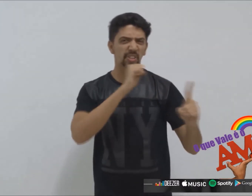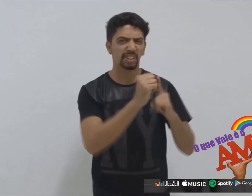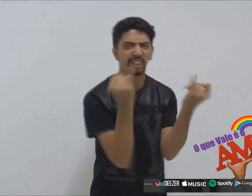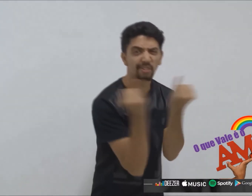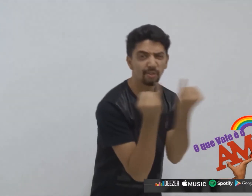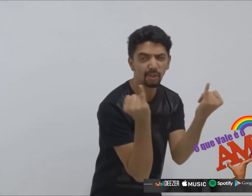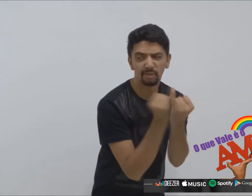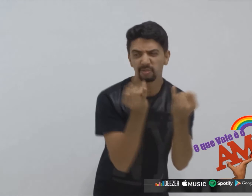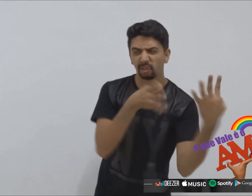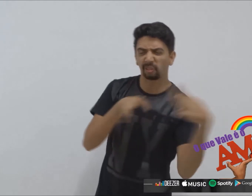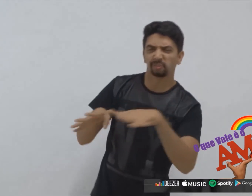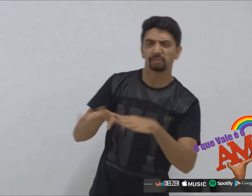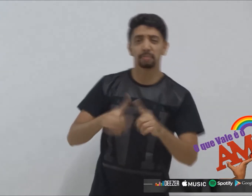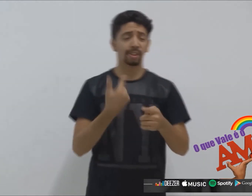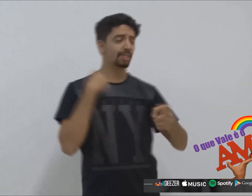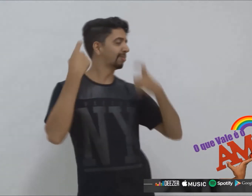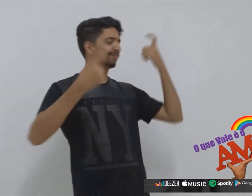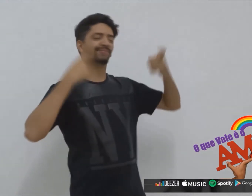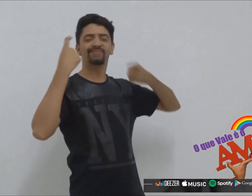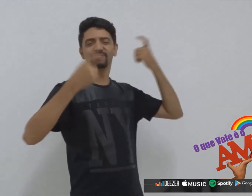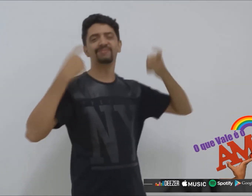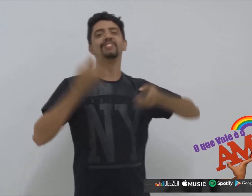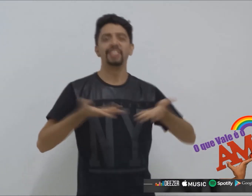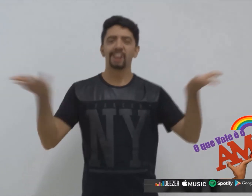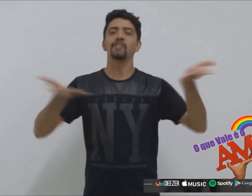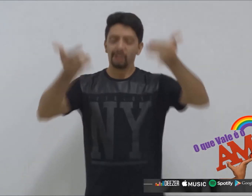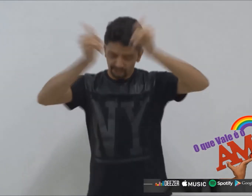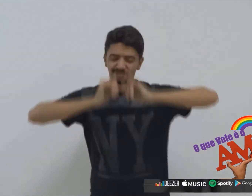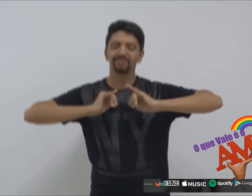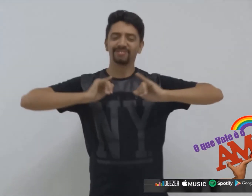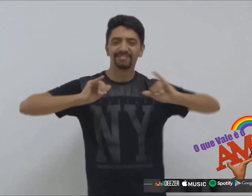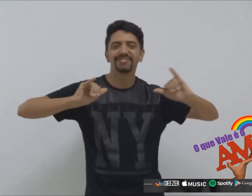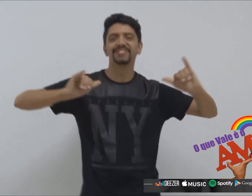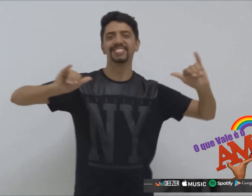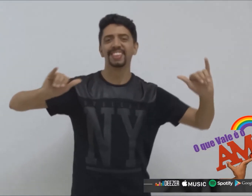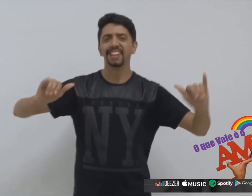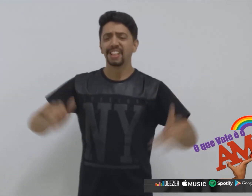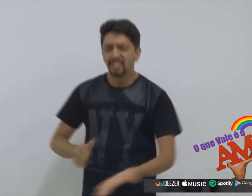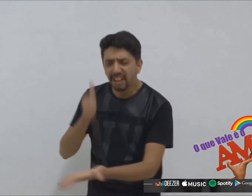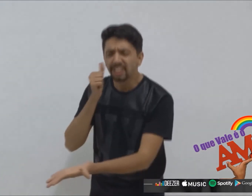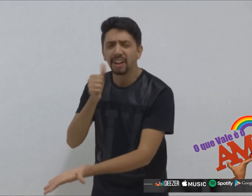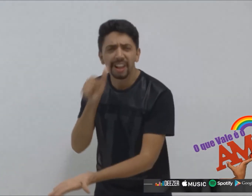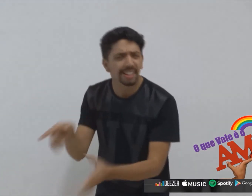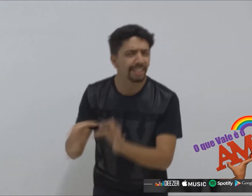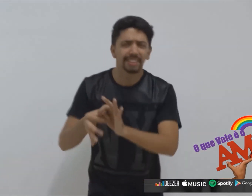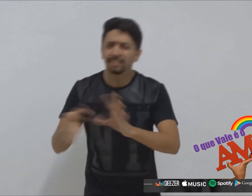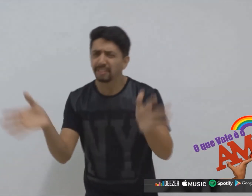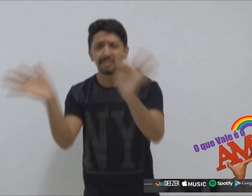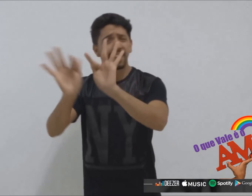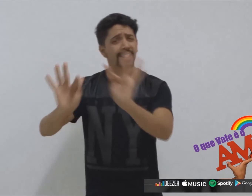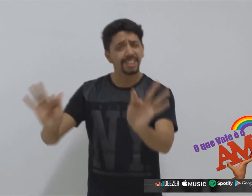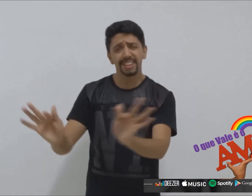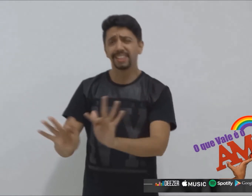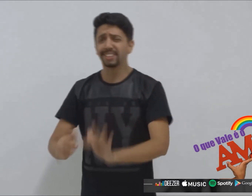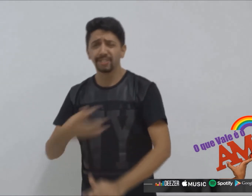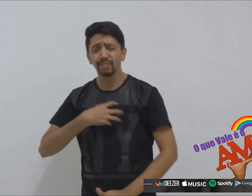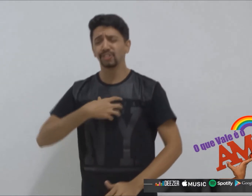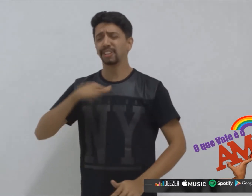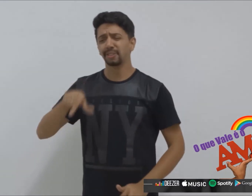De cara feio eu não tenho medo Então agora vou desculpar Deixa ela ser feliz do jeito